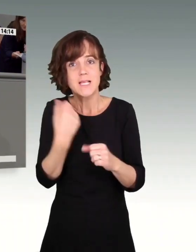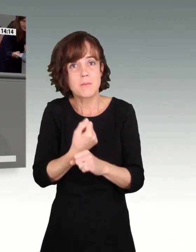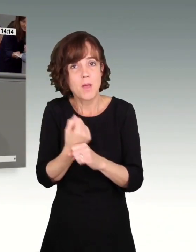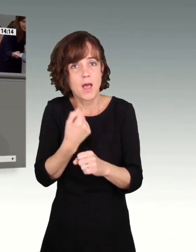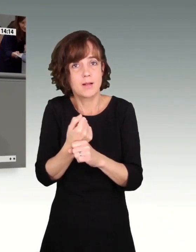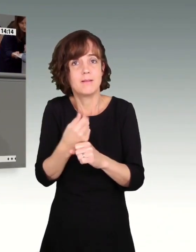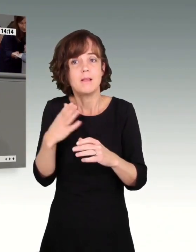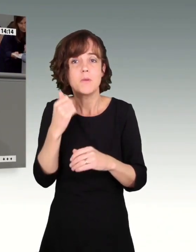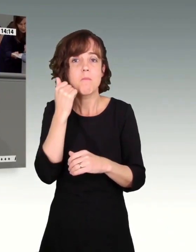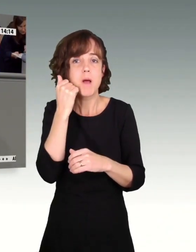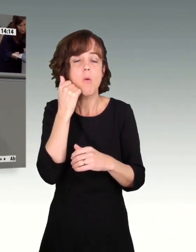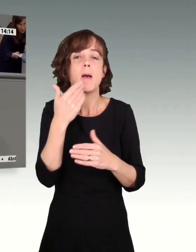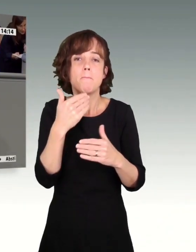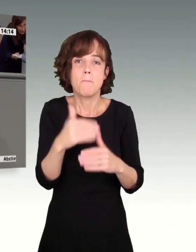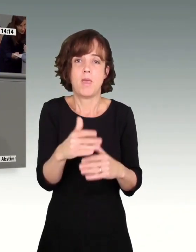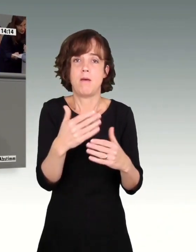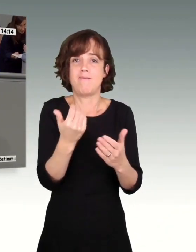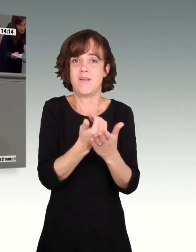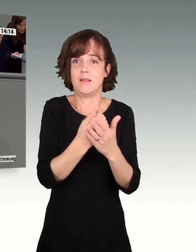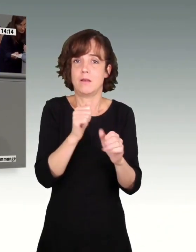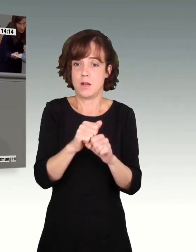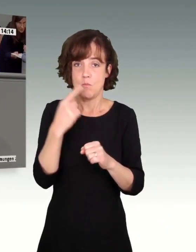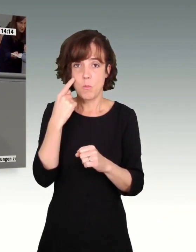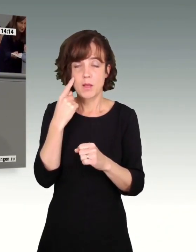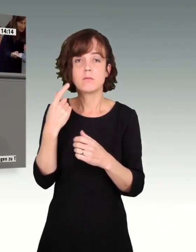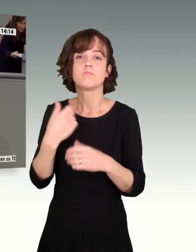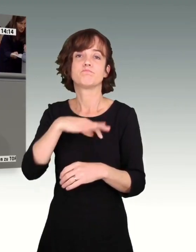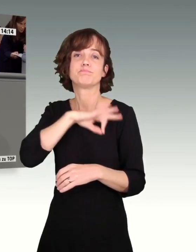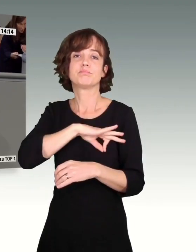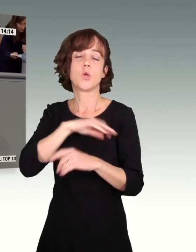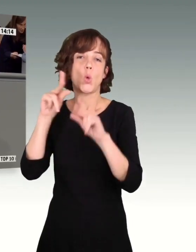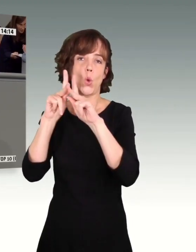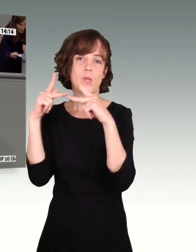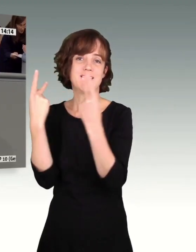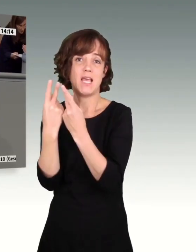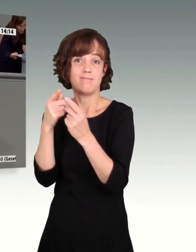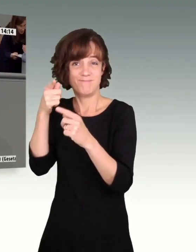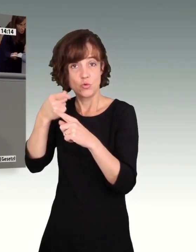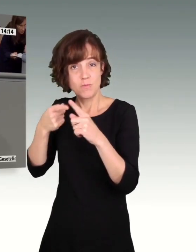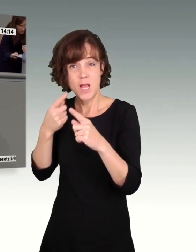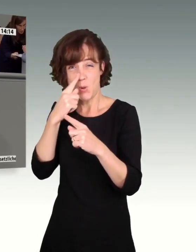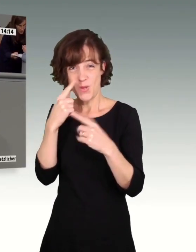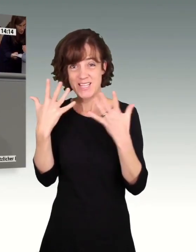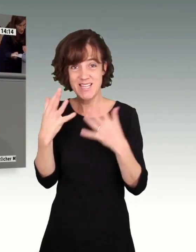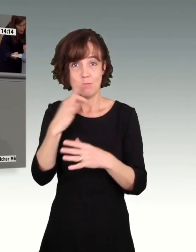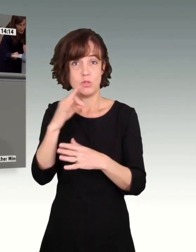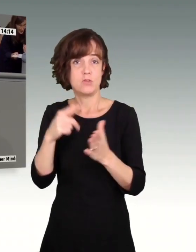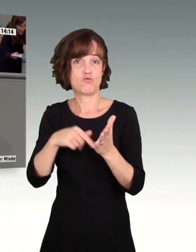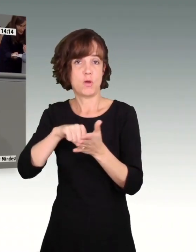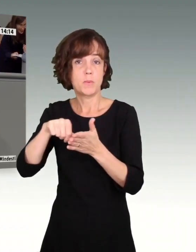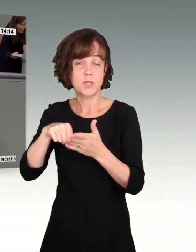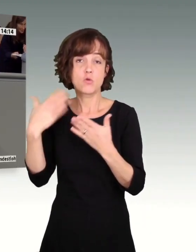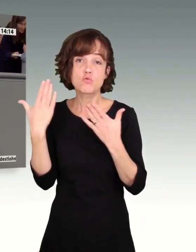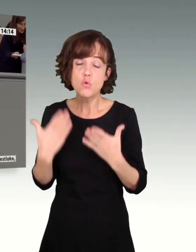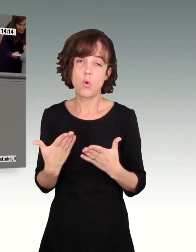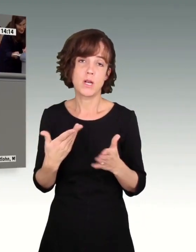können, damit bei den Bauern mehr ankommt, weil im Moment kommt es bei den Konzernen an, und die zahlen teilweise nur 10 Prozent Steuern, und das ist absolut nicht